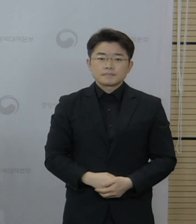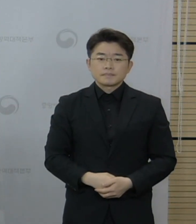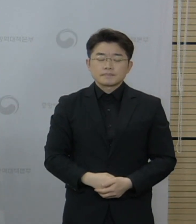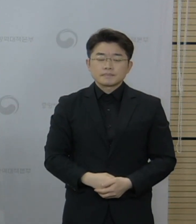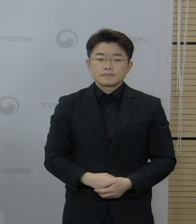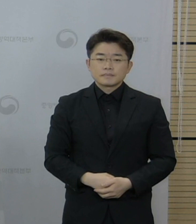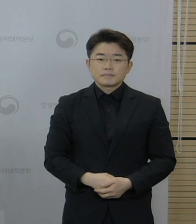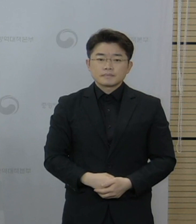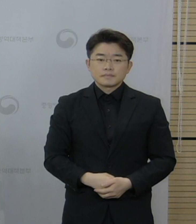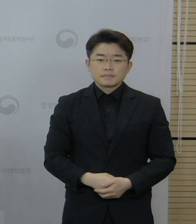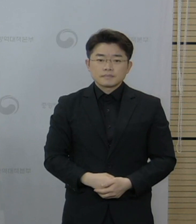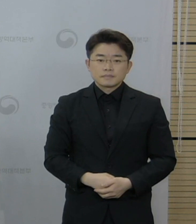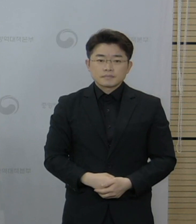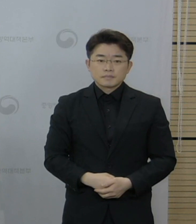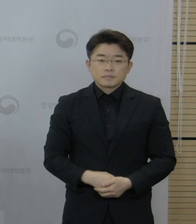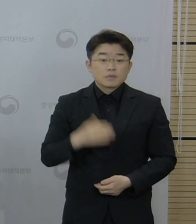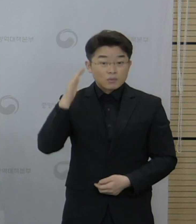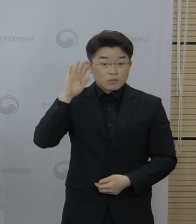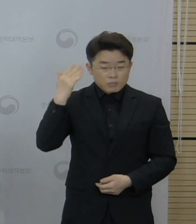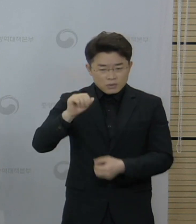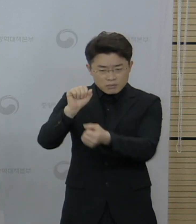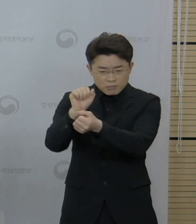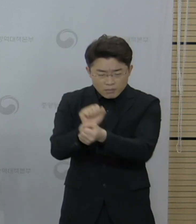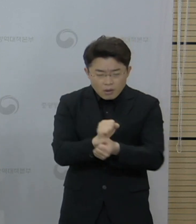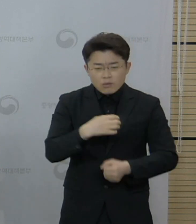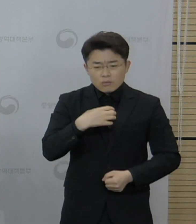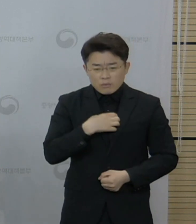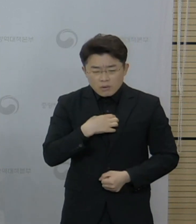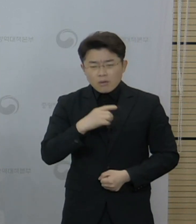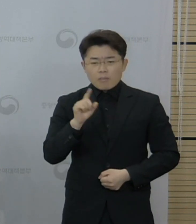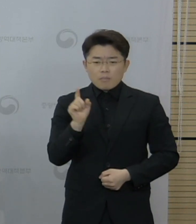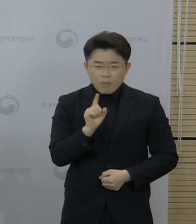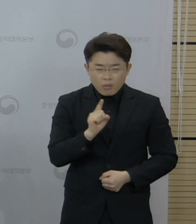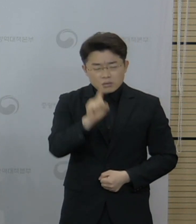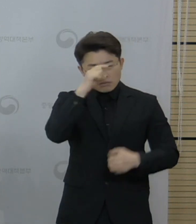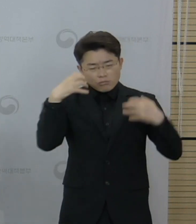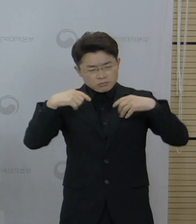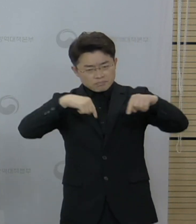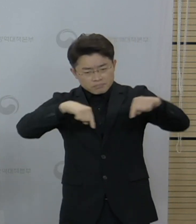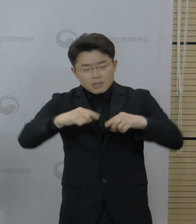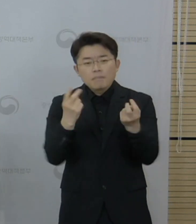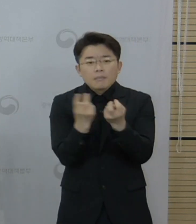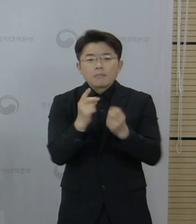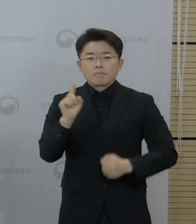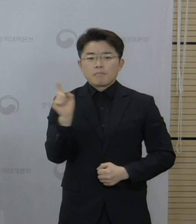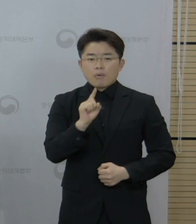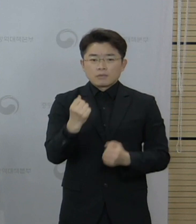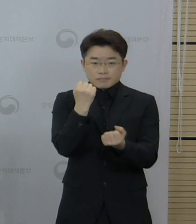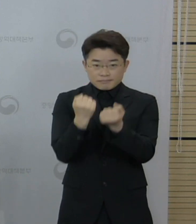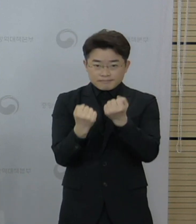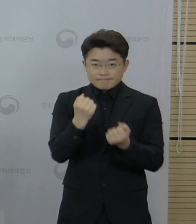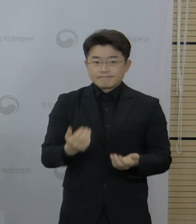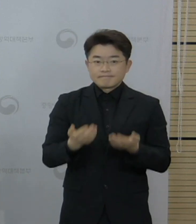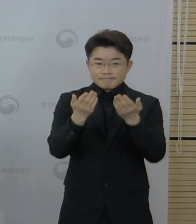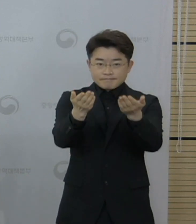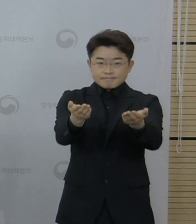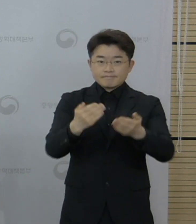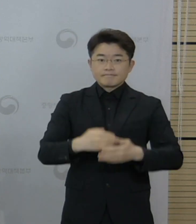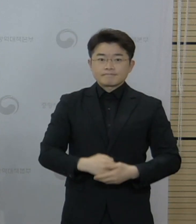다음은 최근의 위험요인과 당부사항, 그리고 정부의 조치상황 등에 대해서 설명드리도록 하겠습니다.